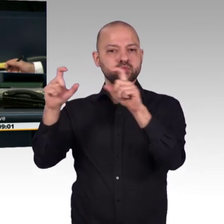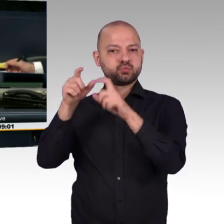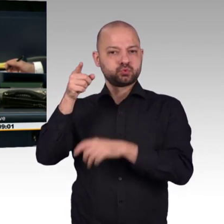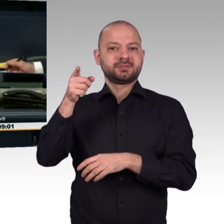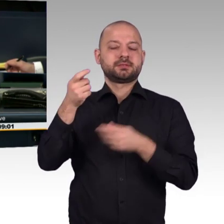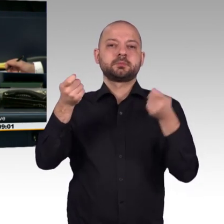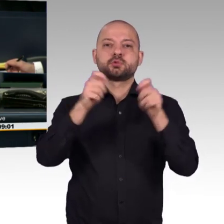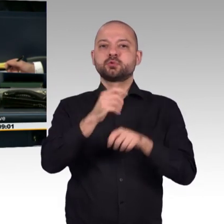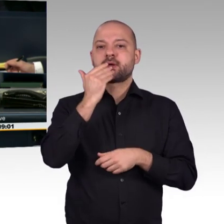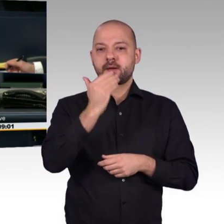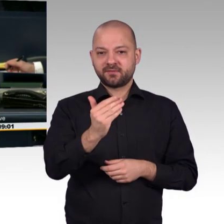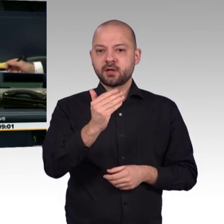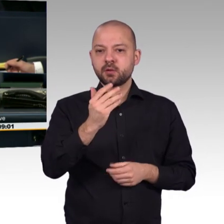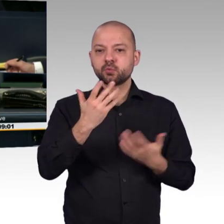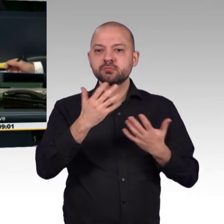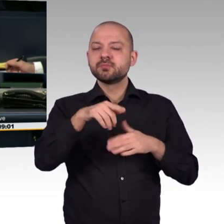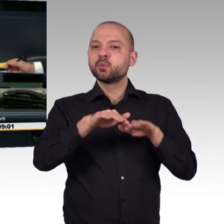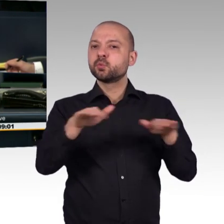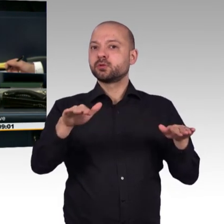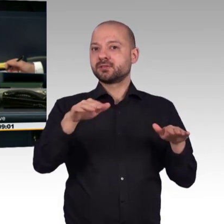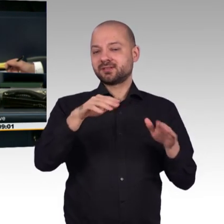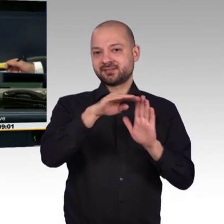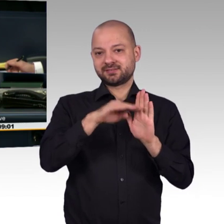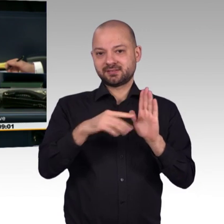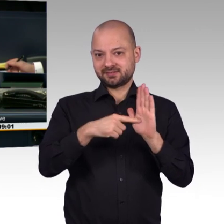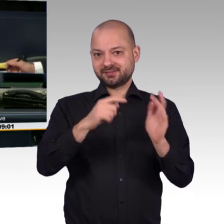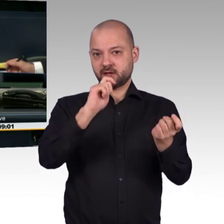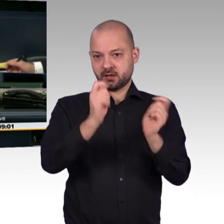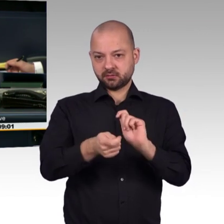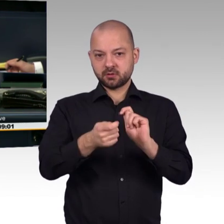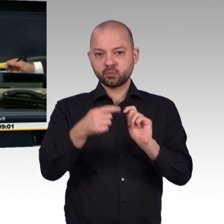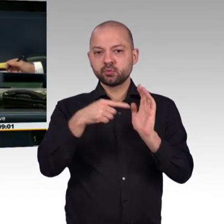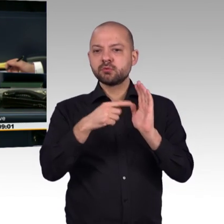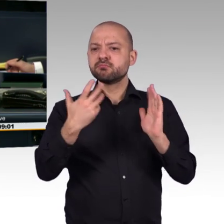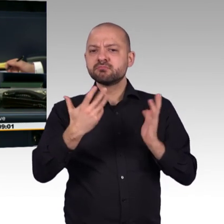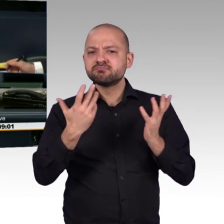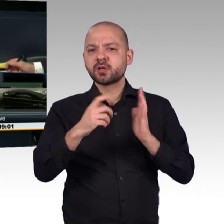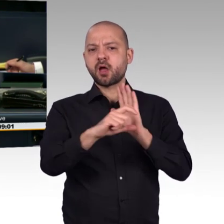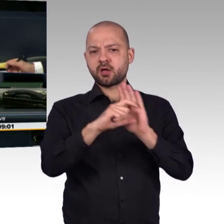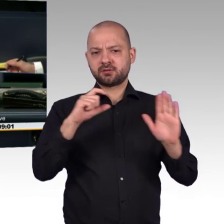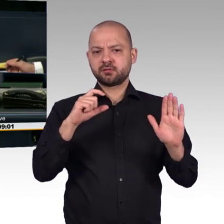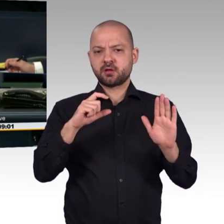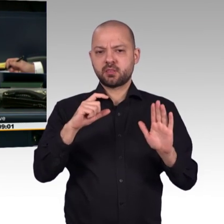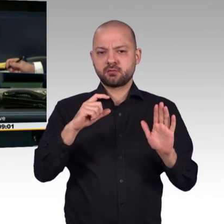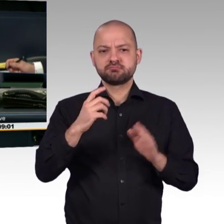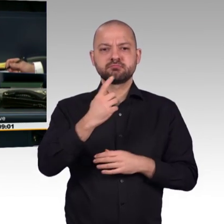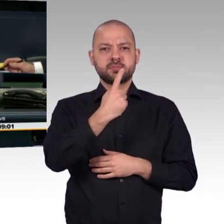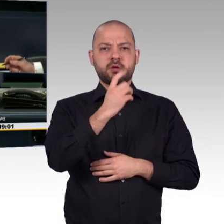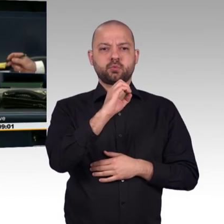schon heute nach der Wahl eines Mitglieds des Kuratoriums der Stiftung Denkmal für die ermordeten Juden Europas